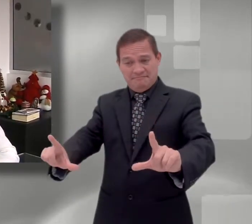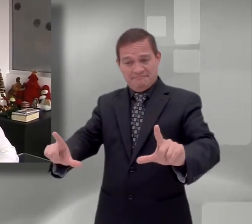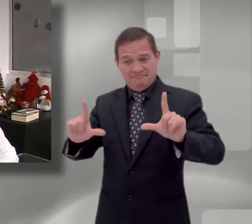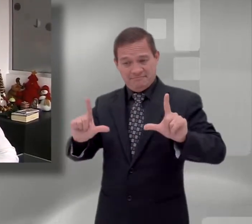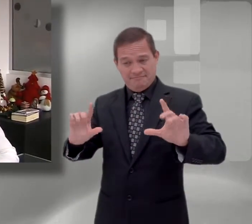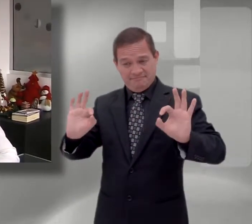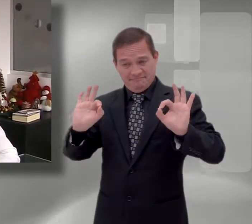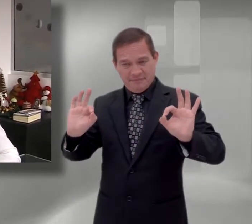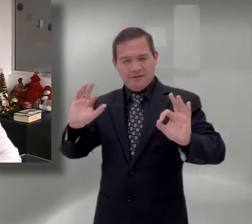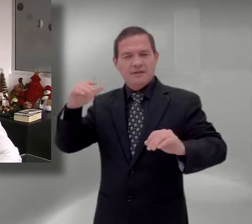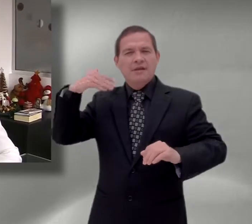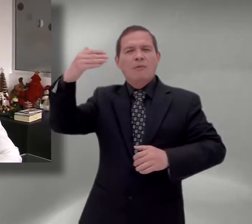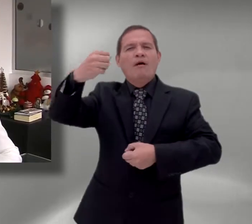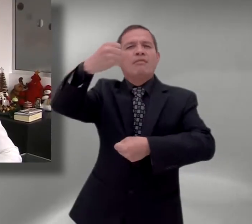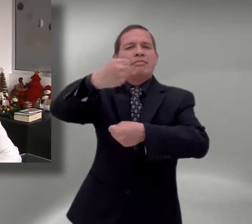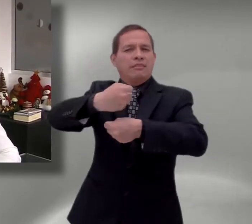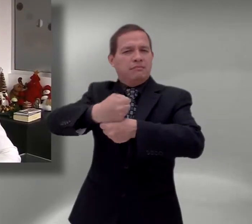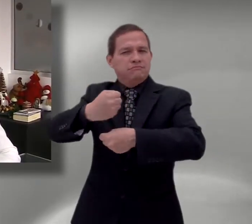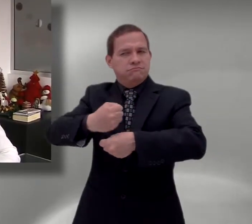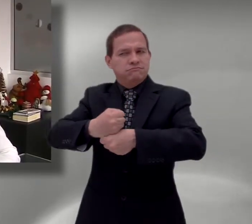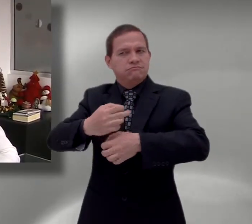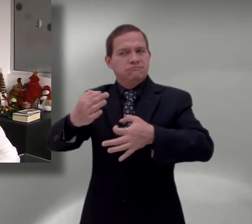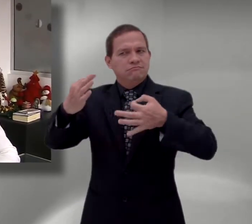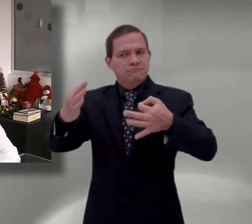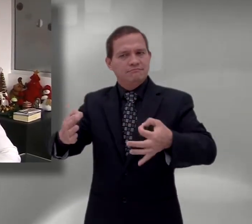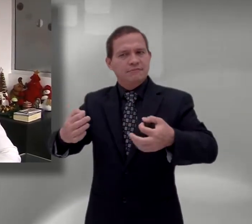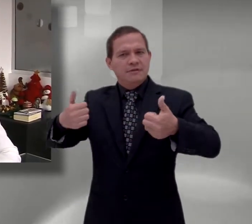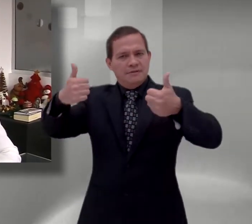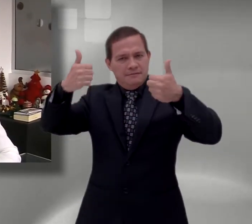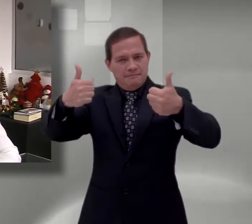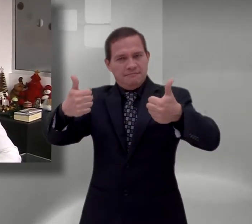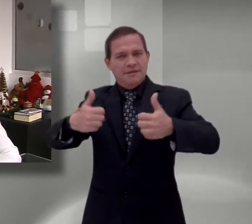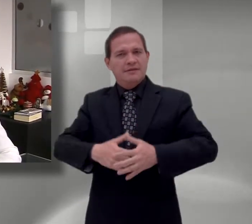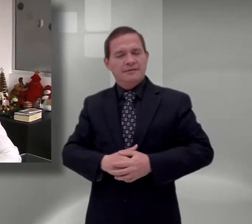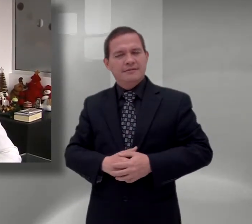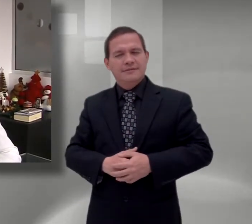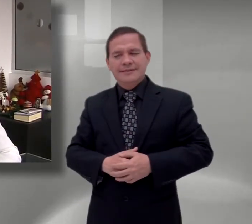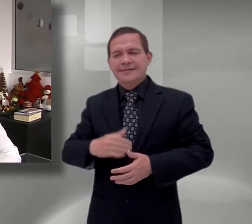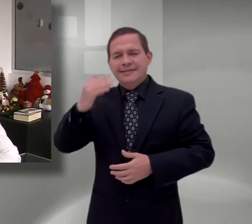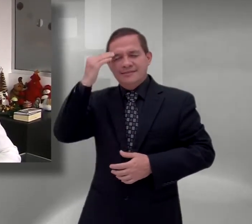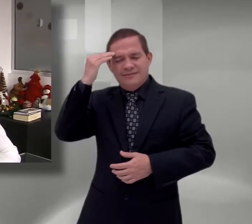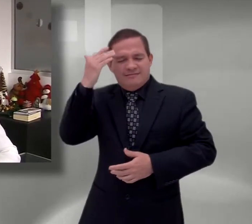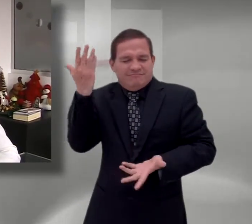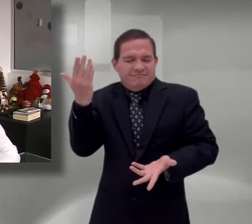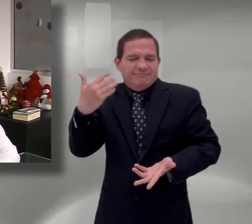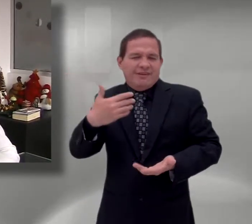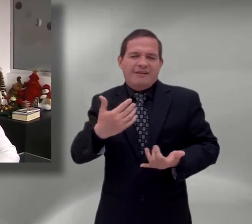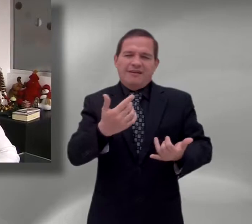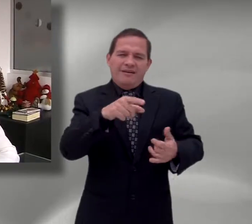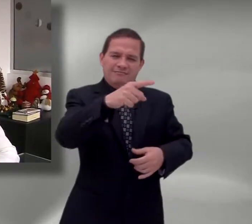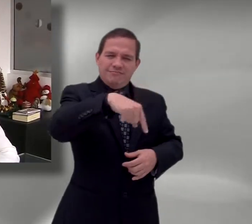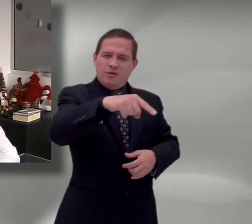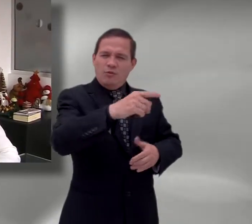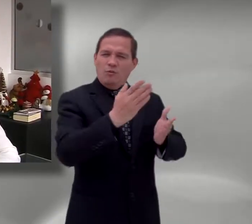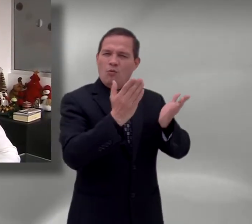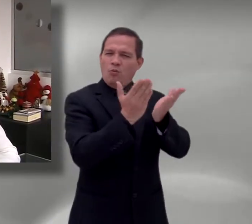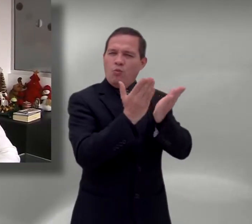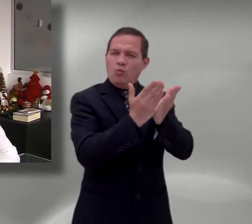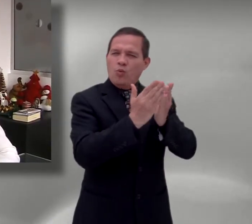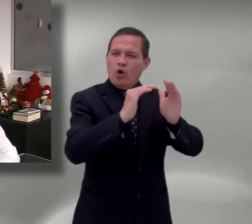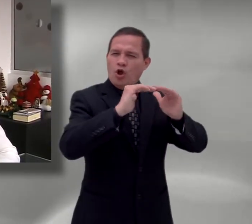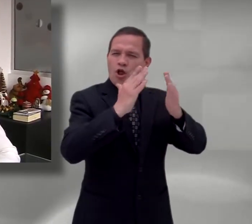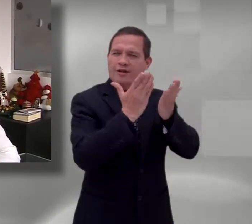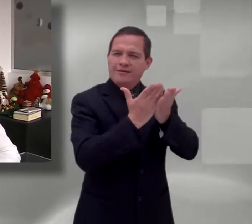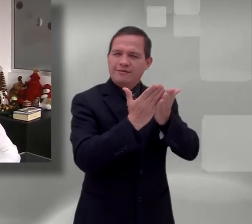Después de su formación, para todos es conocido que en educación media hay unos propósitos en relación con